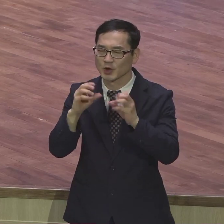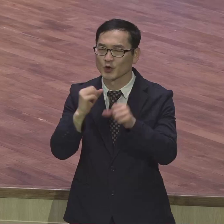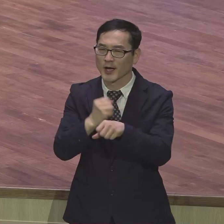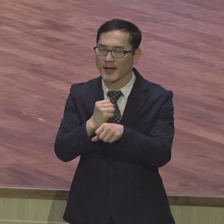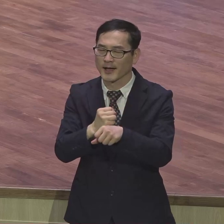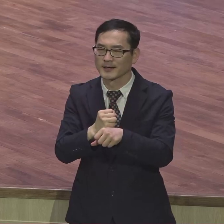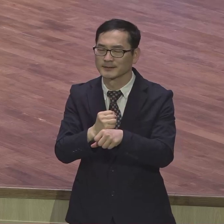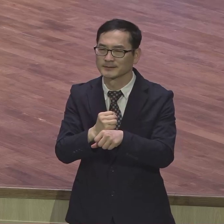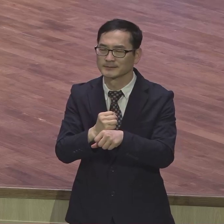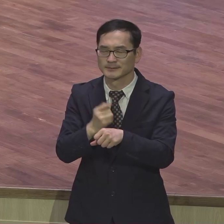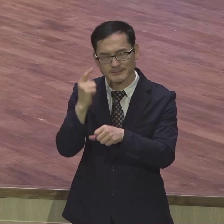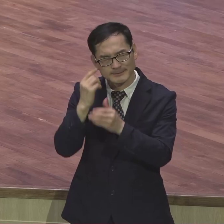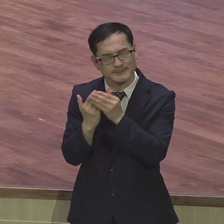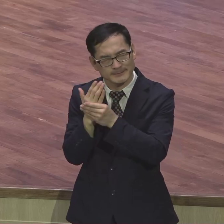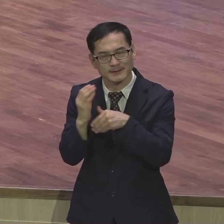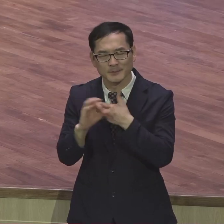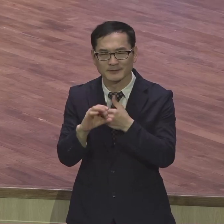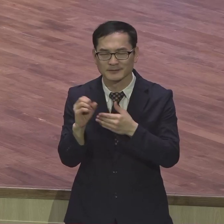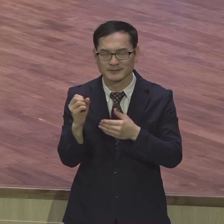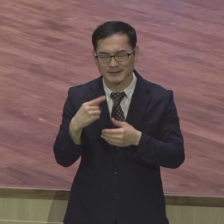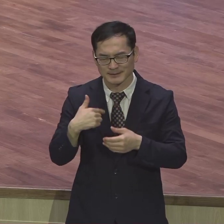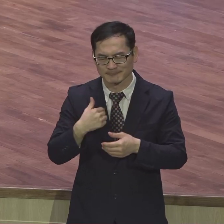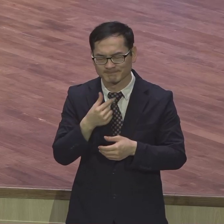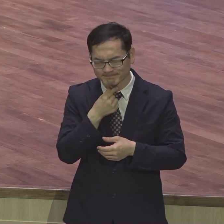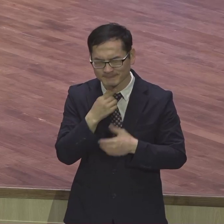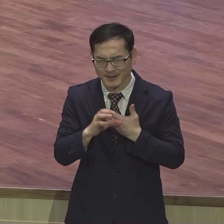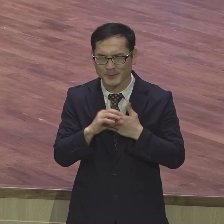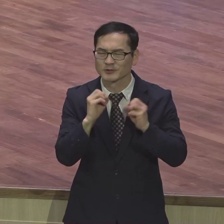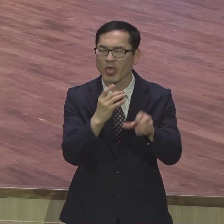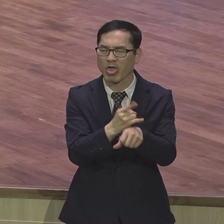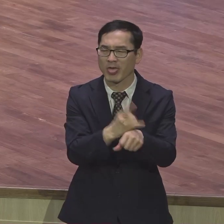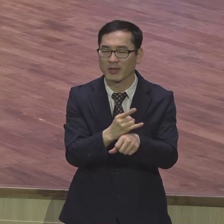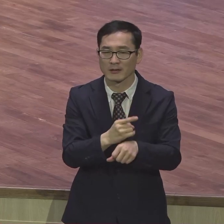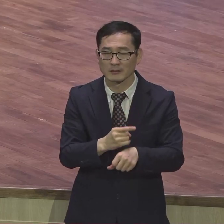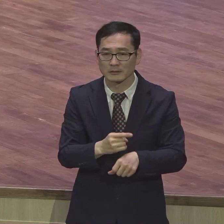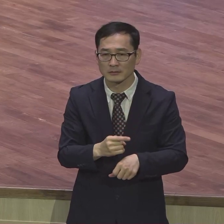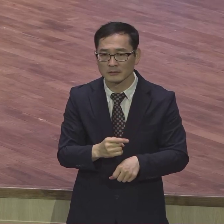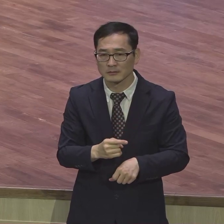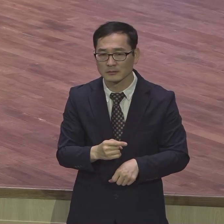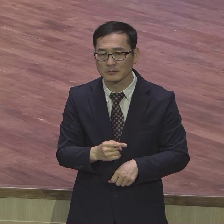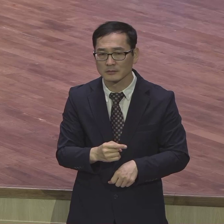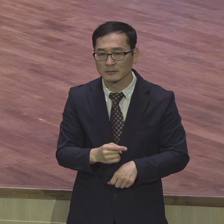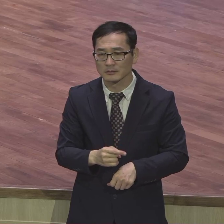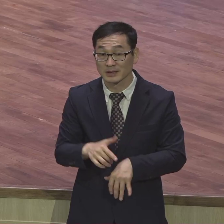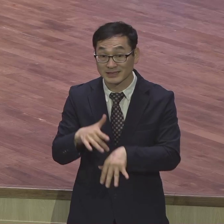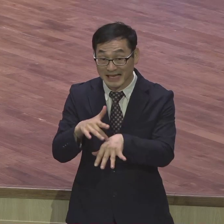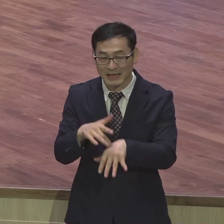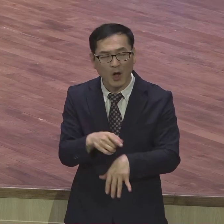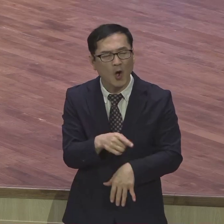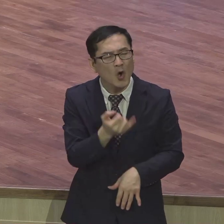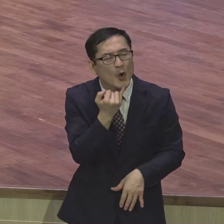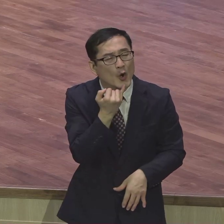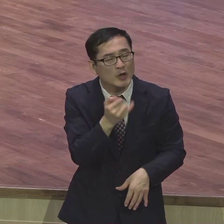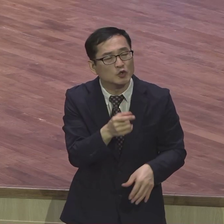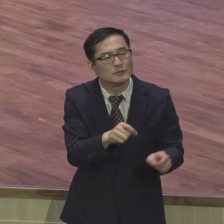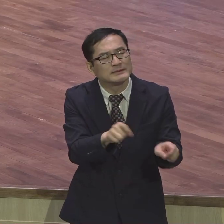이런 식으로 표현한 분들도 있는데 이거 전부 다 뭐요 사단 속임수예요 사단